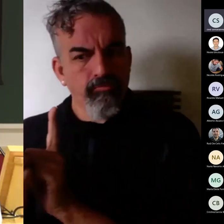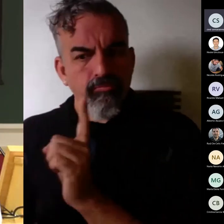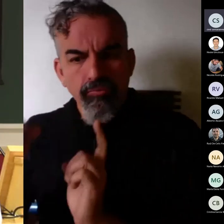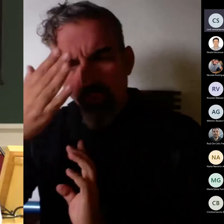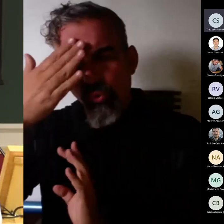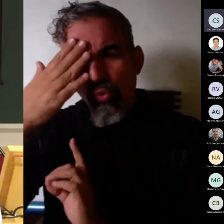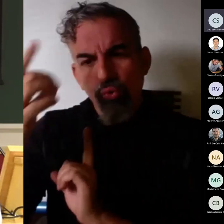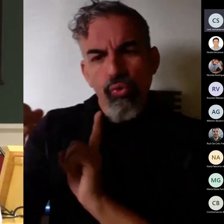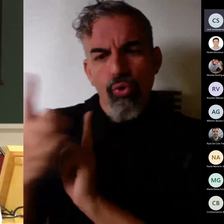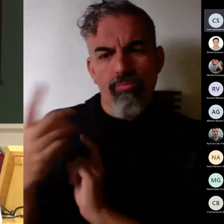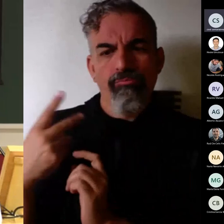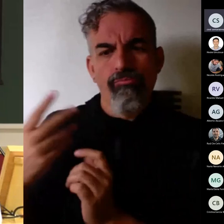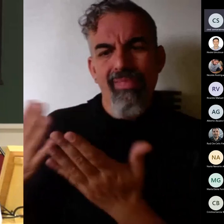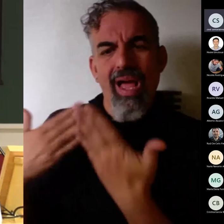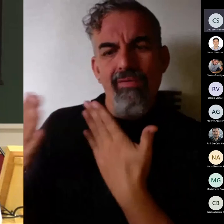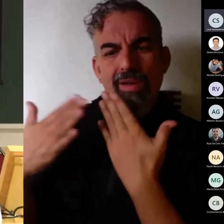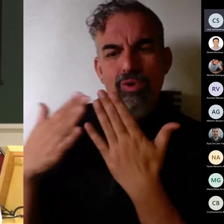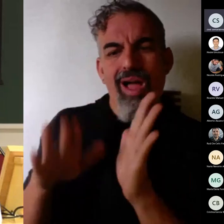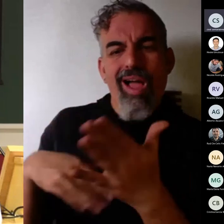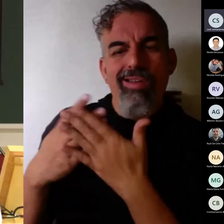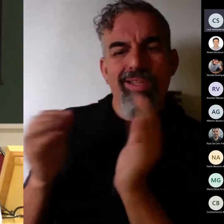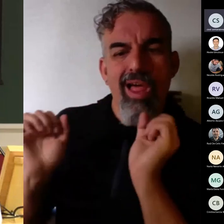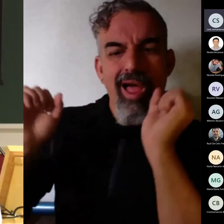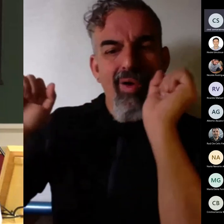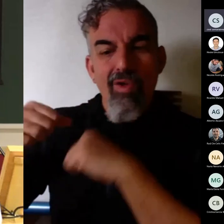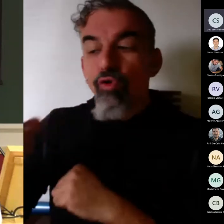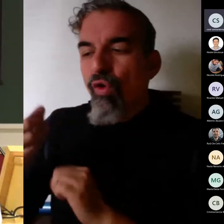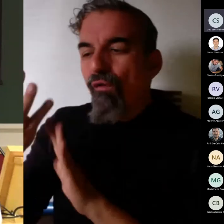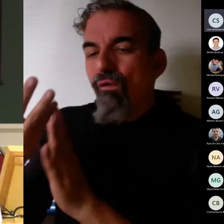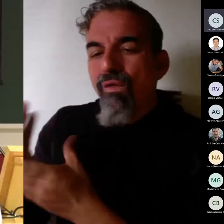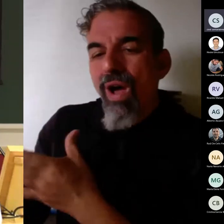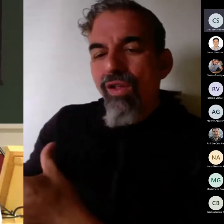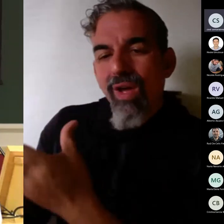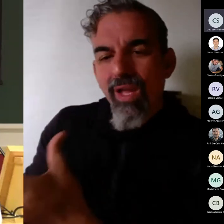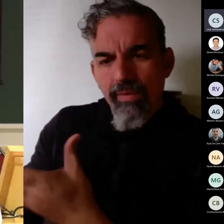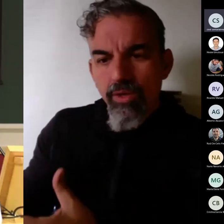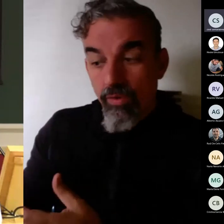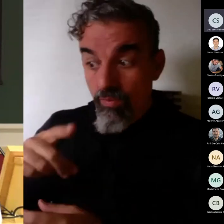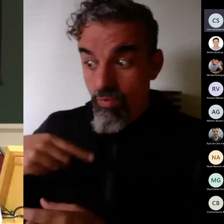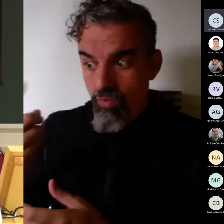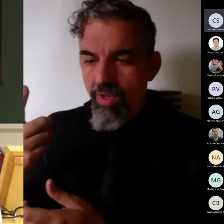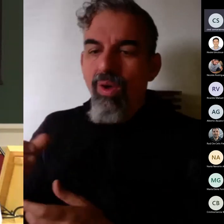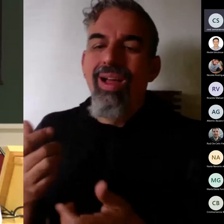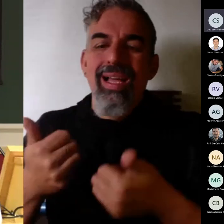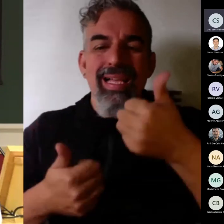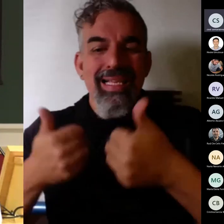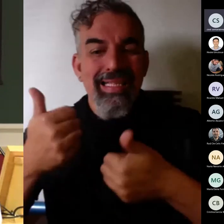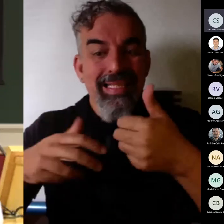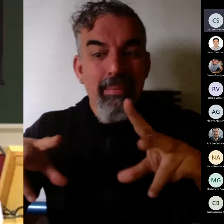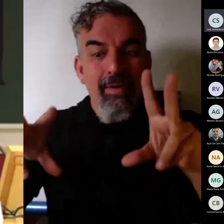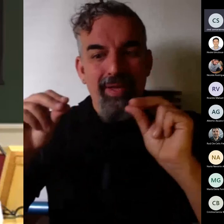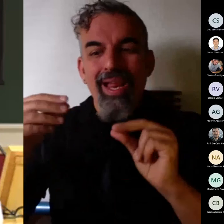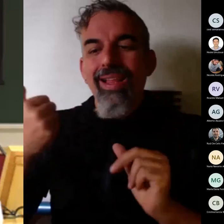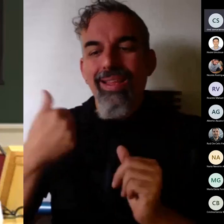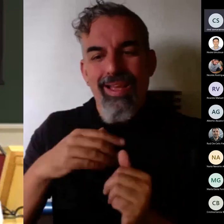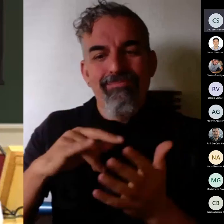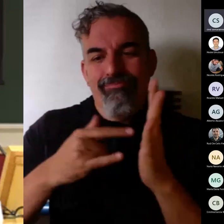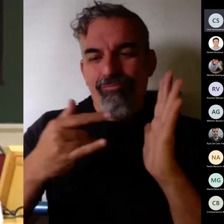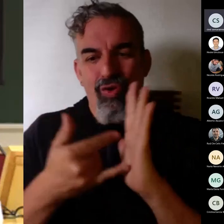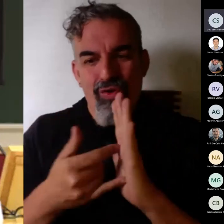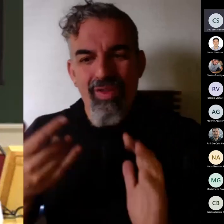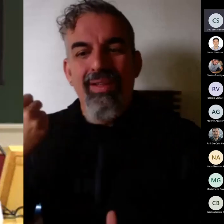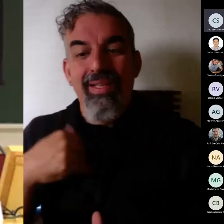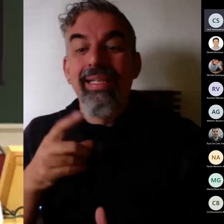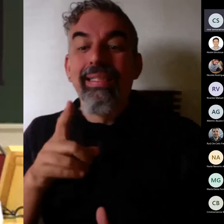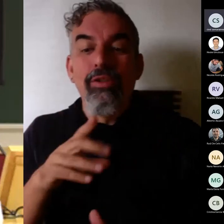consensuamos un poquito en qué ha fallado y en el examen final viene con eso resuelto eso es